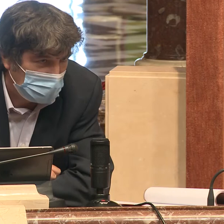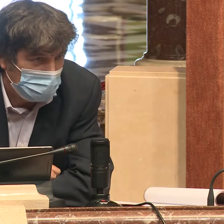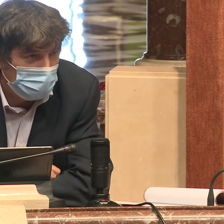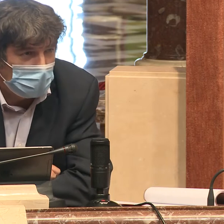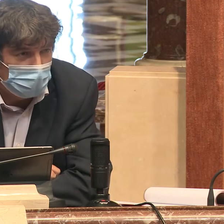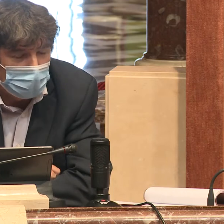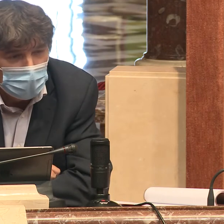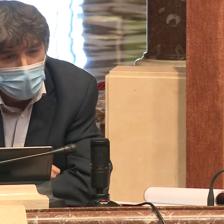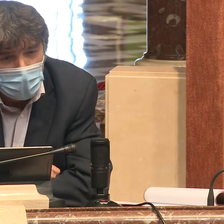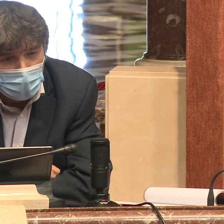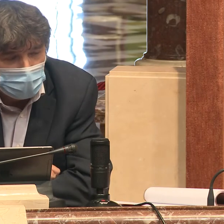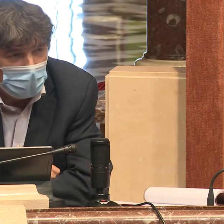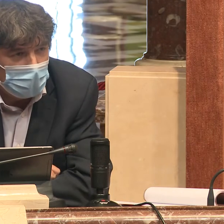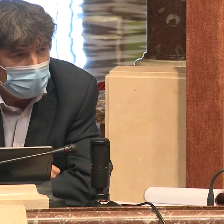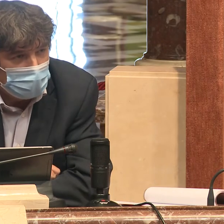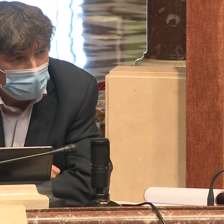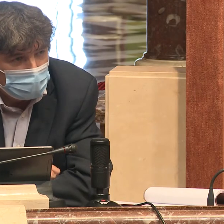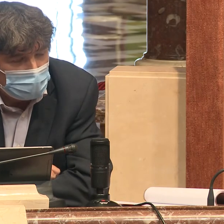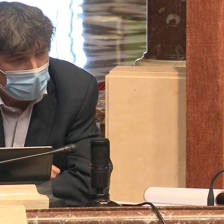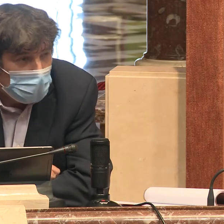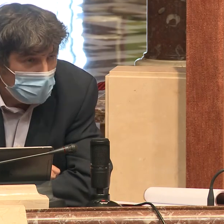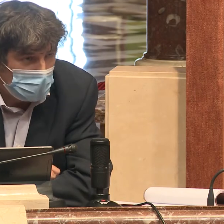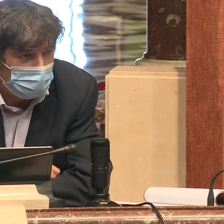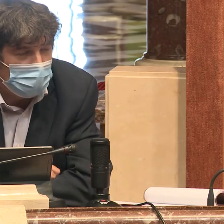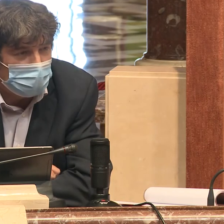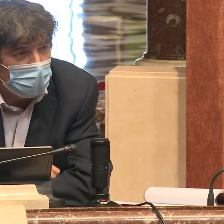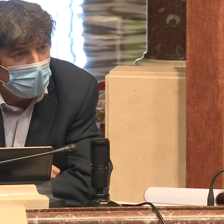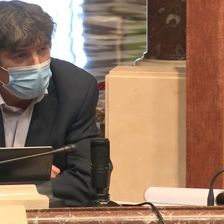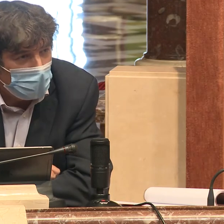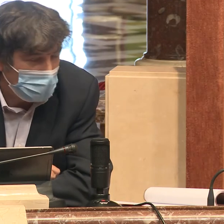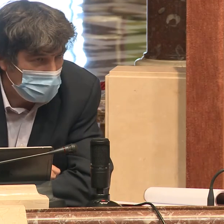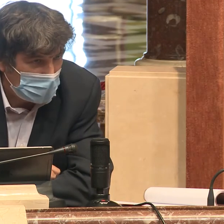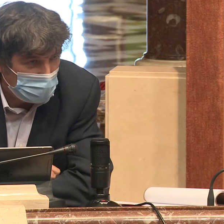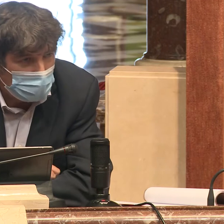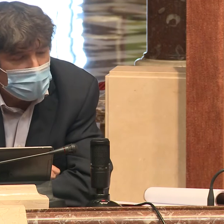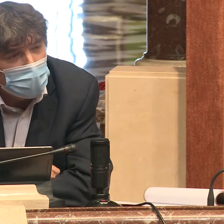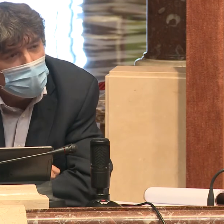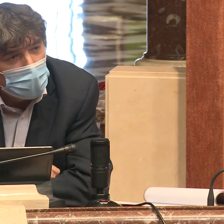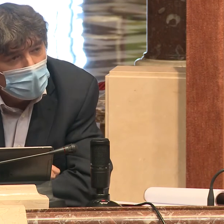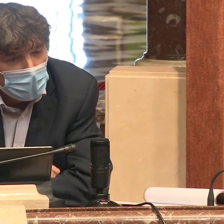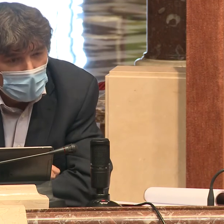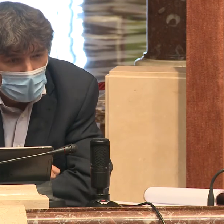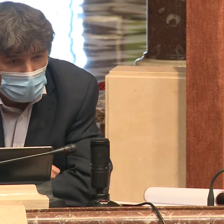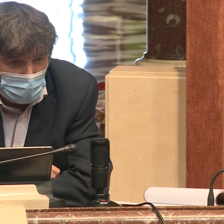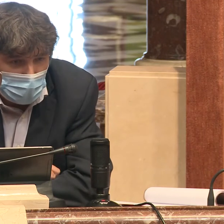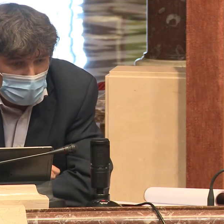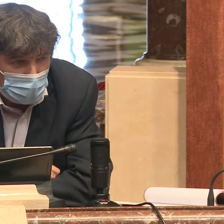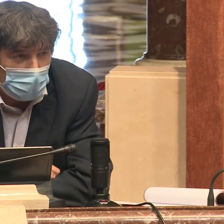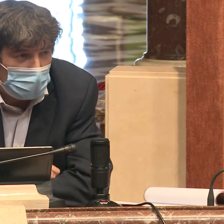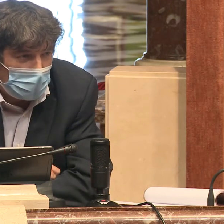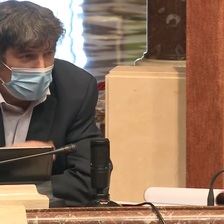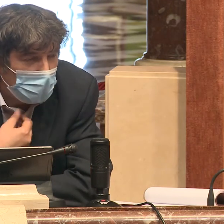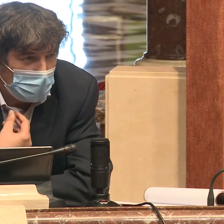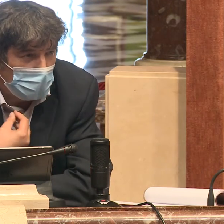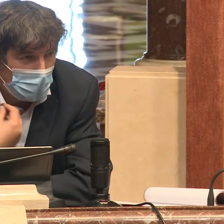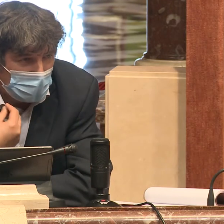inmodesta por parte de este grupo, de este partido Podemos, al que yo represento. Me va a permitir